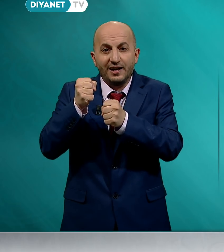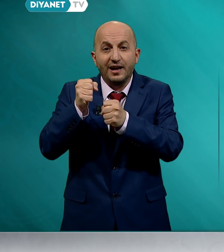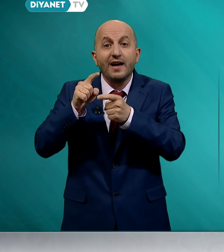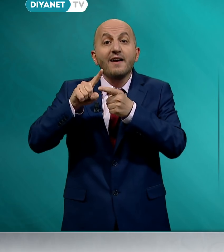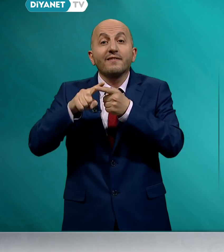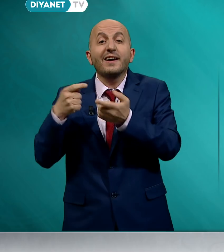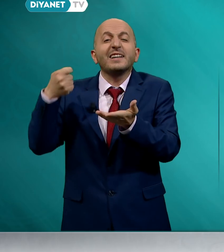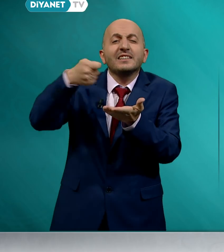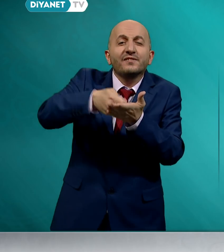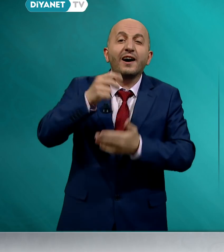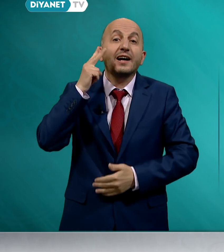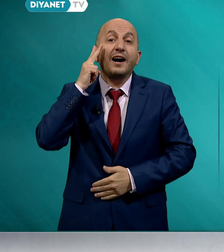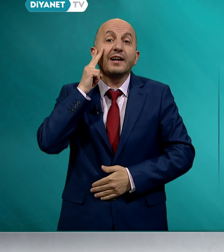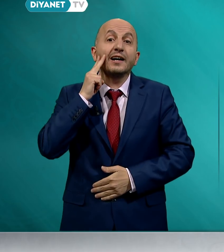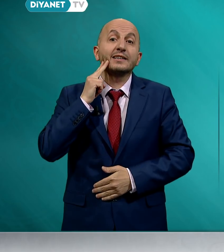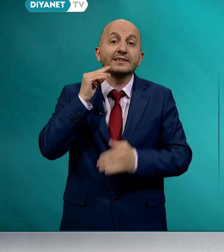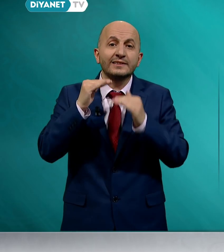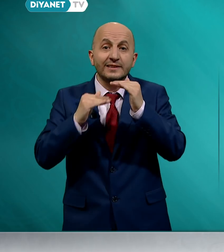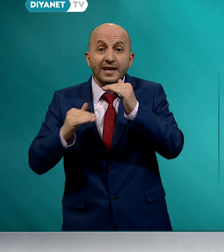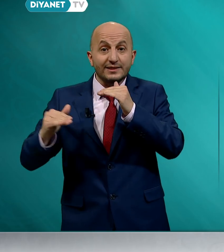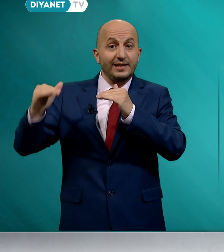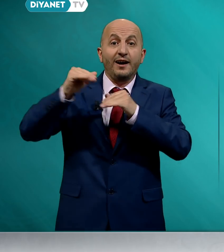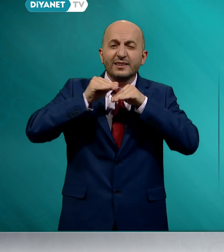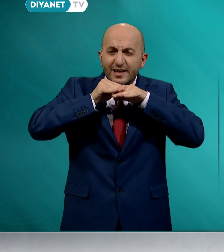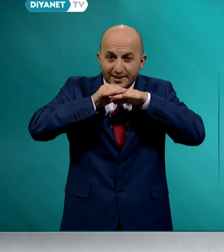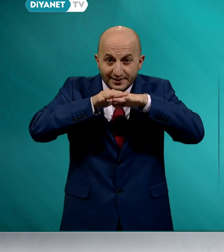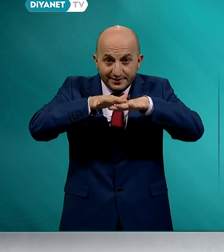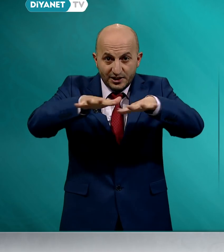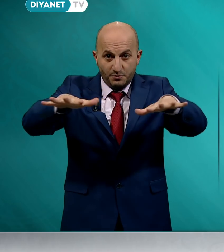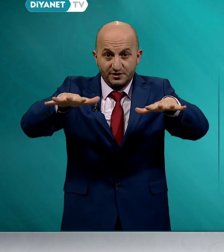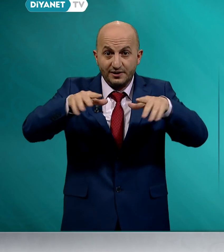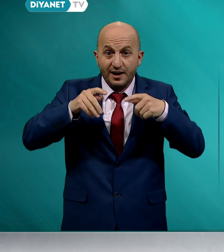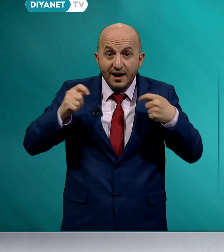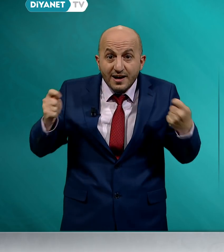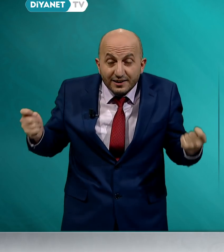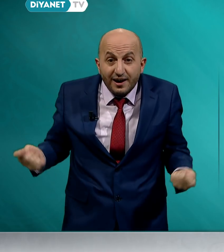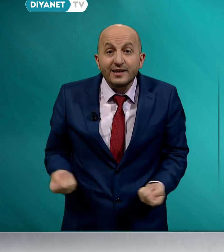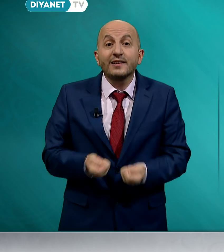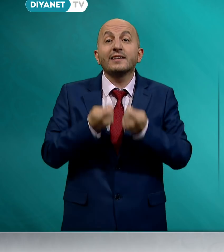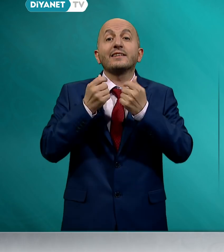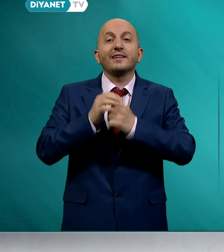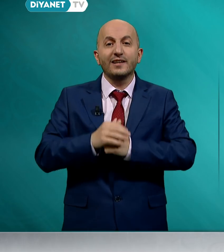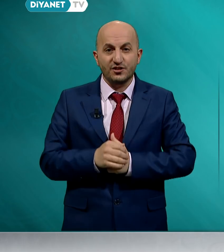ve infak ahlakının daha da yaygınlaşmasına gayret edilecektir.